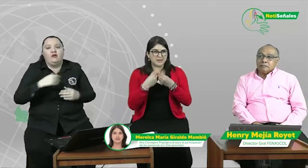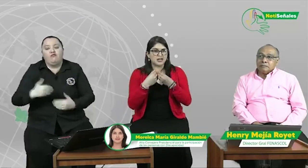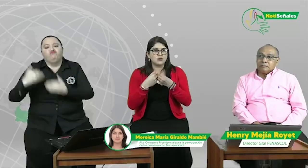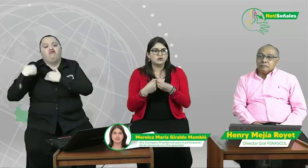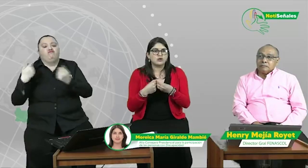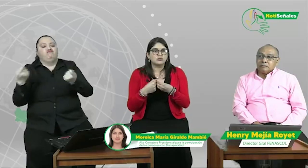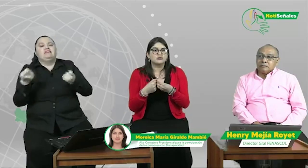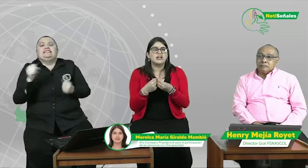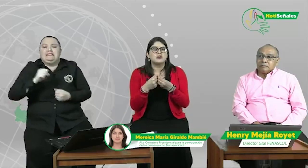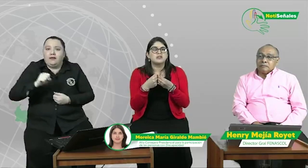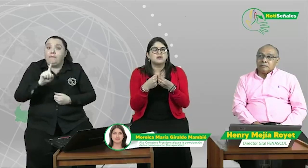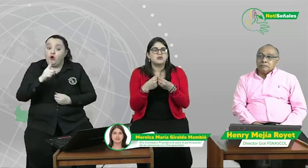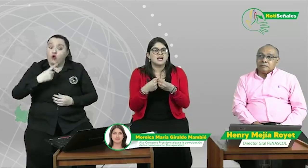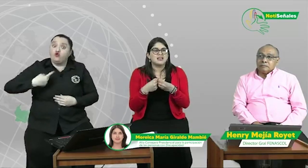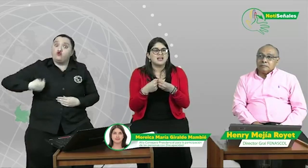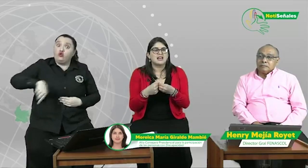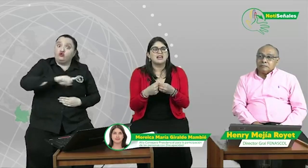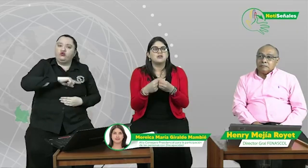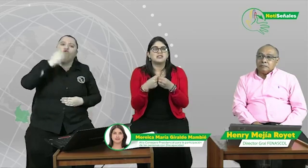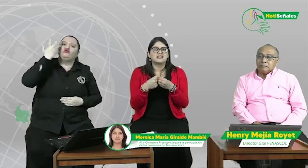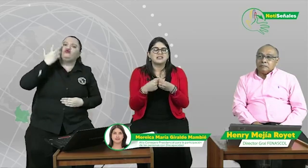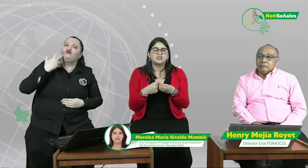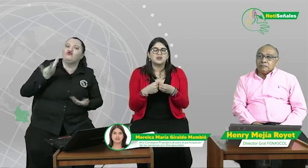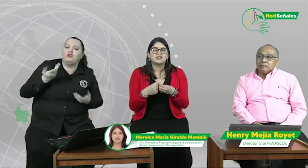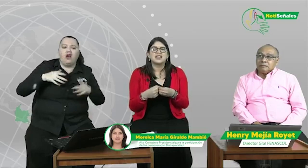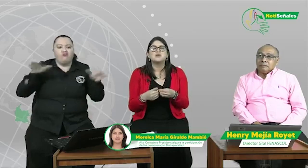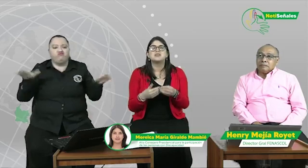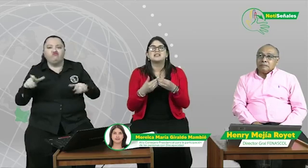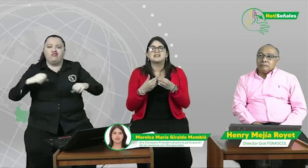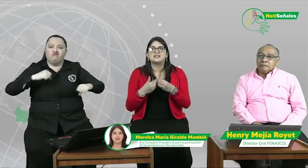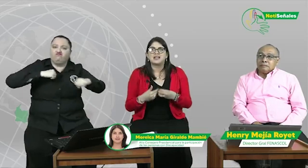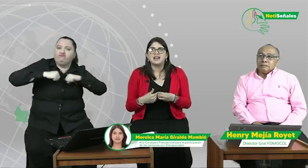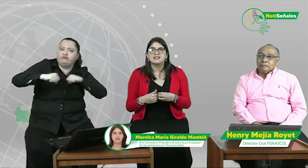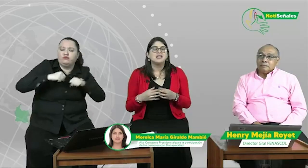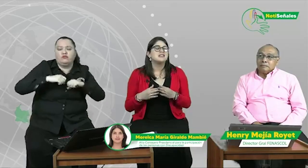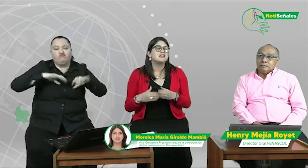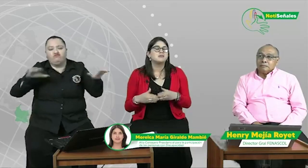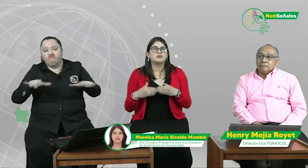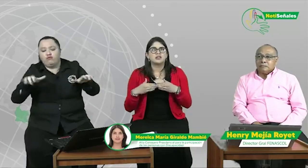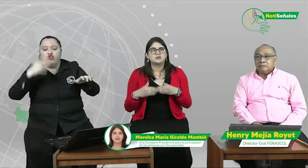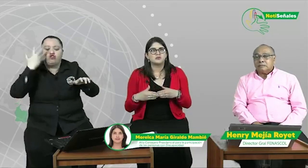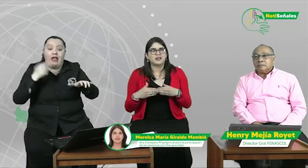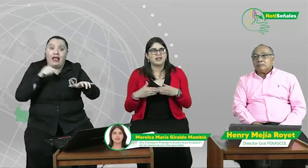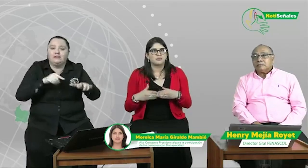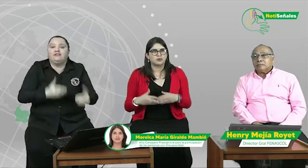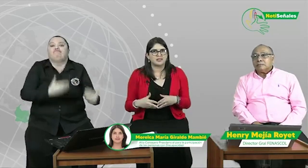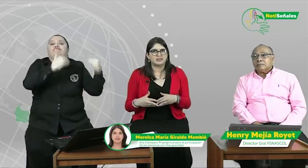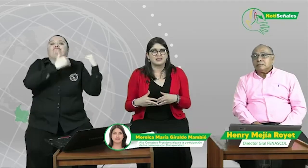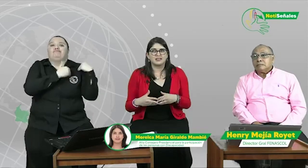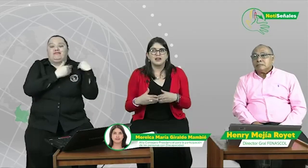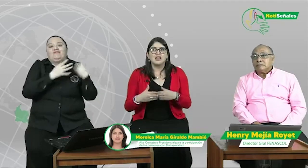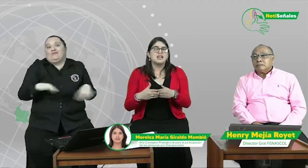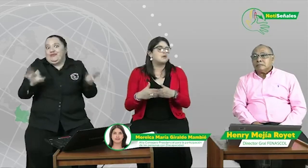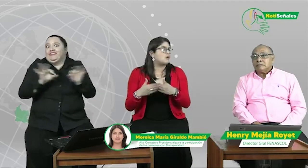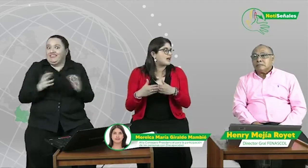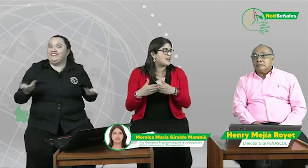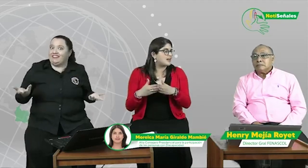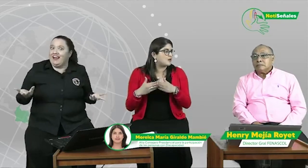nosotros en nuestro día a día, en nuestras acciones, en nuestras actividades, tenemos una responsabilidad importante. Y voy a ir a un